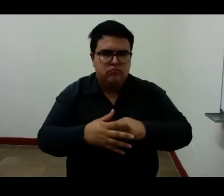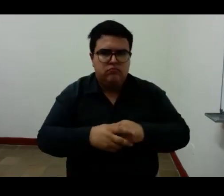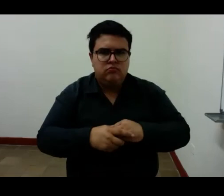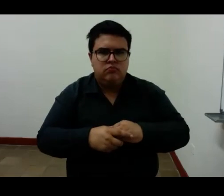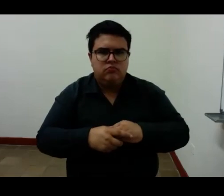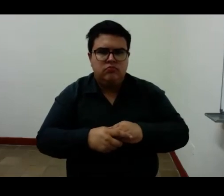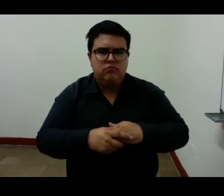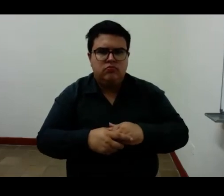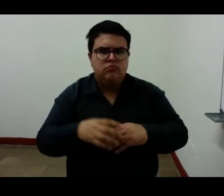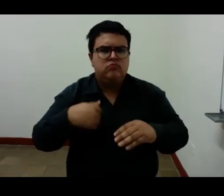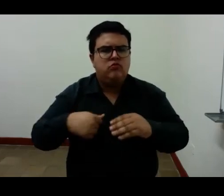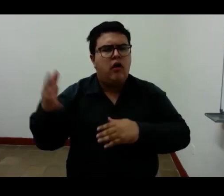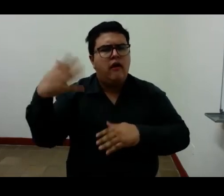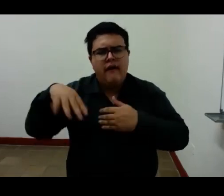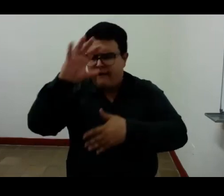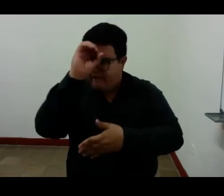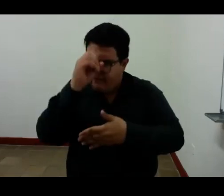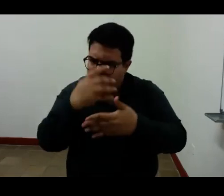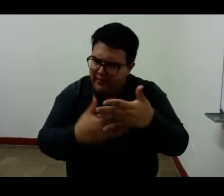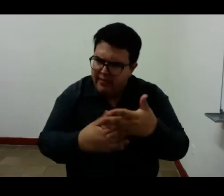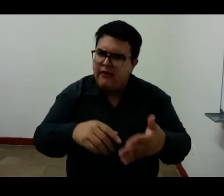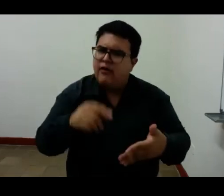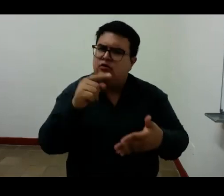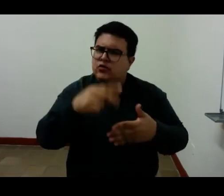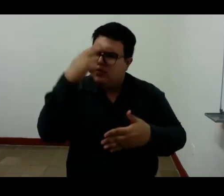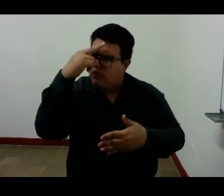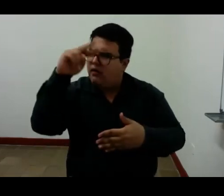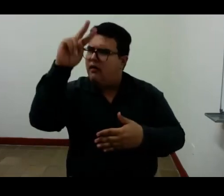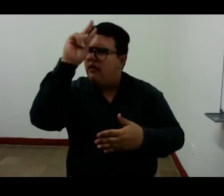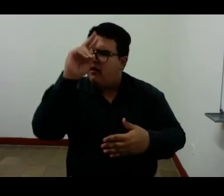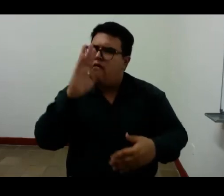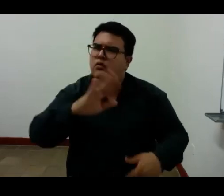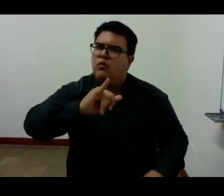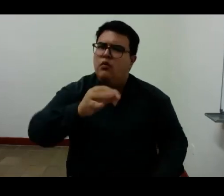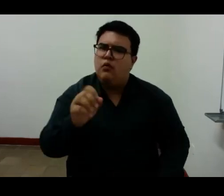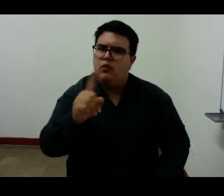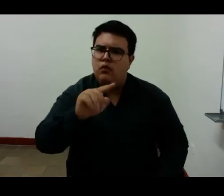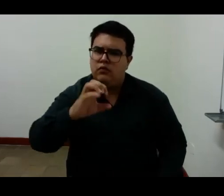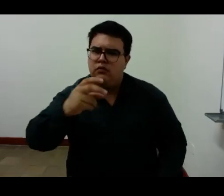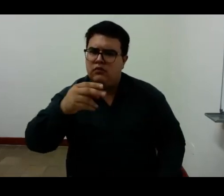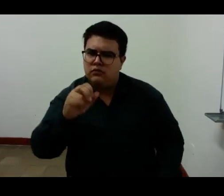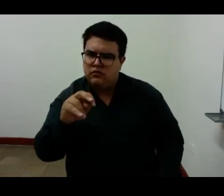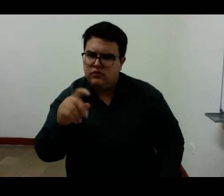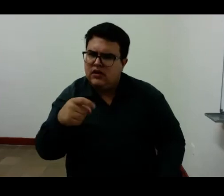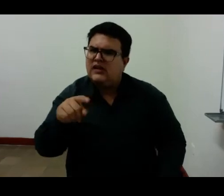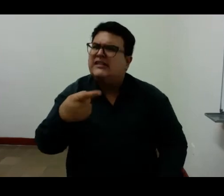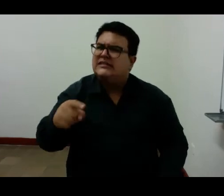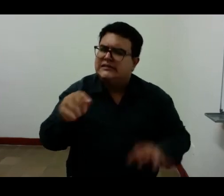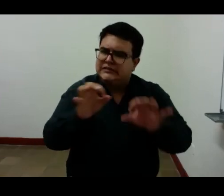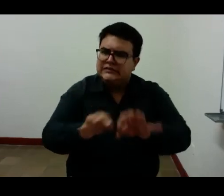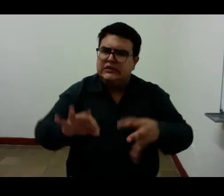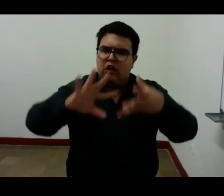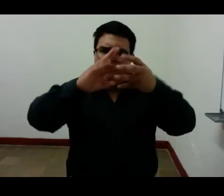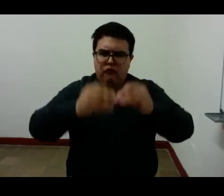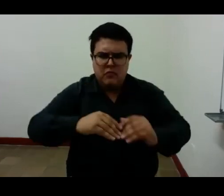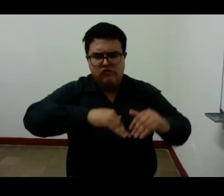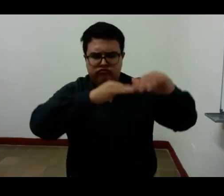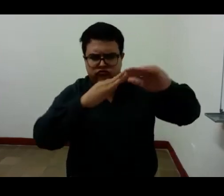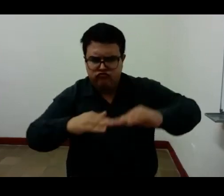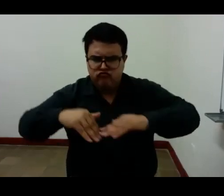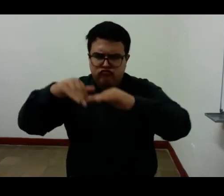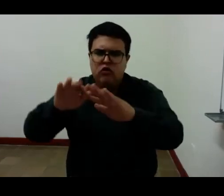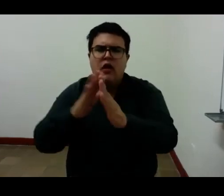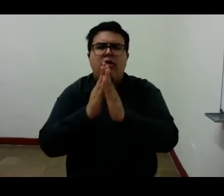ensayo la lúcida interpretación de José Gil sobre la duda marítima en su